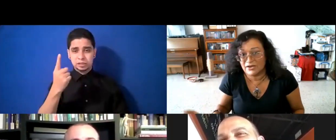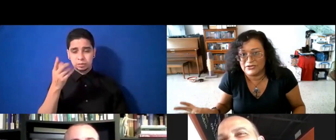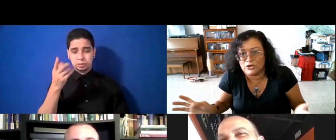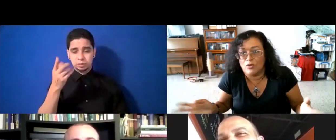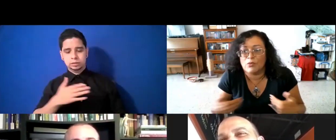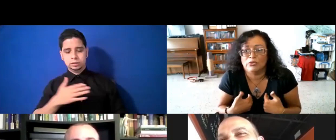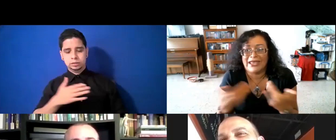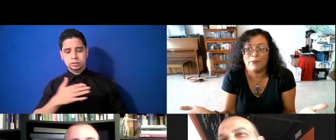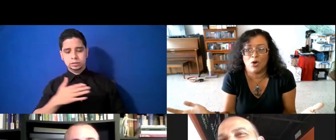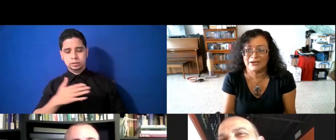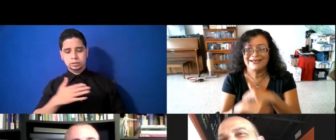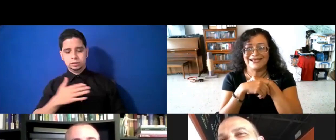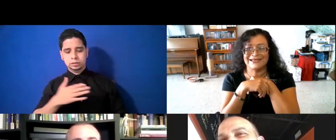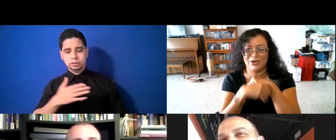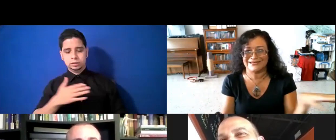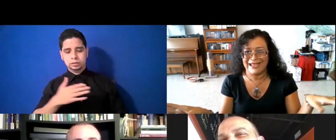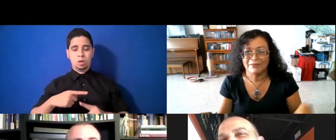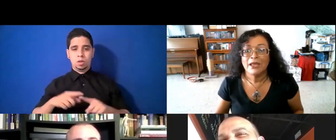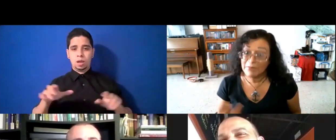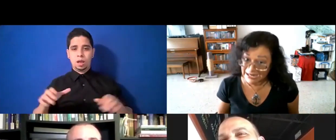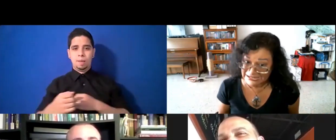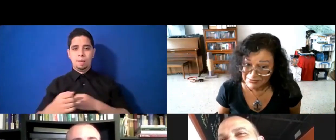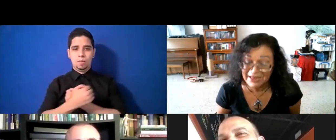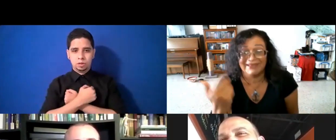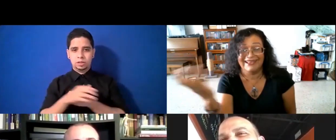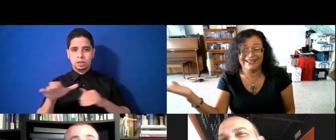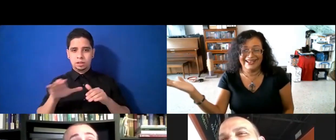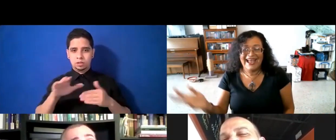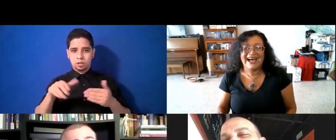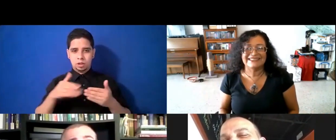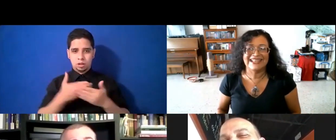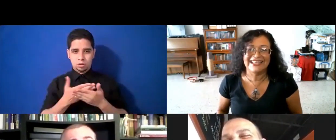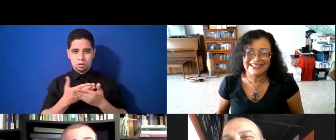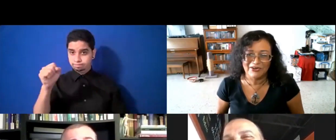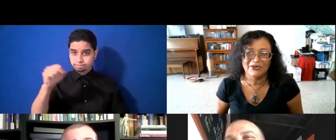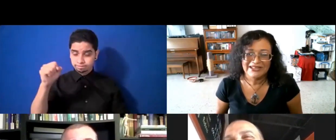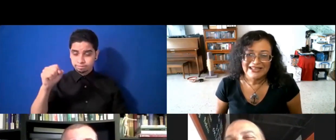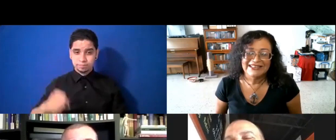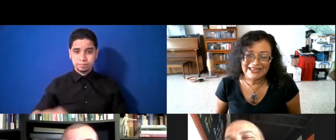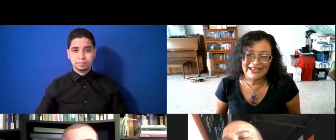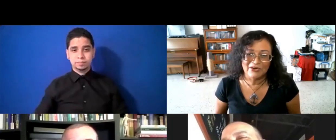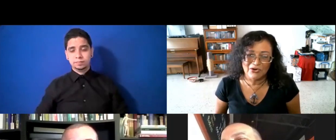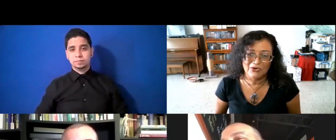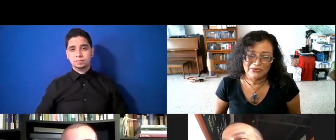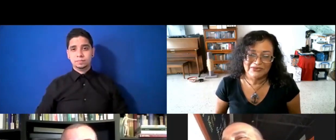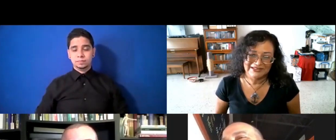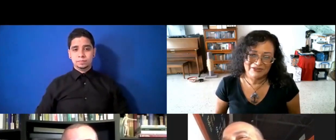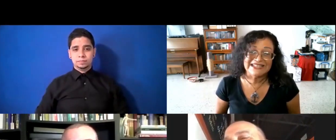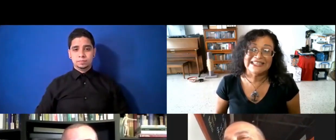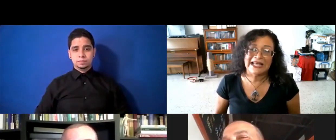sacrificio, no, cuando hay amor, se hace lo que sea, ¿verdad que sí? Así es, y también, pues